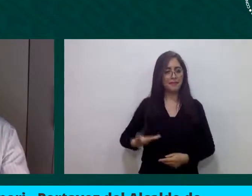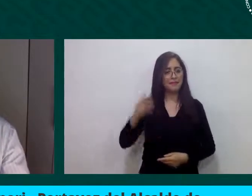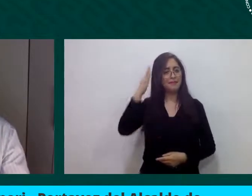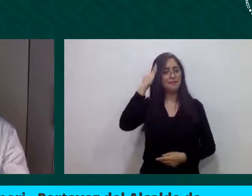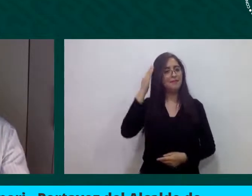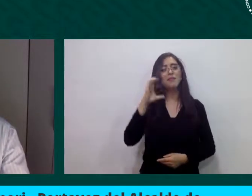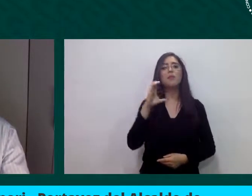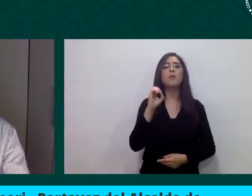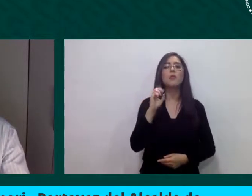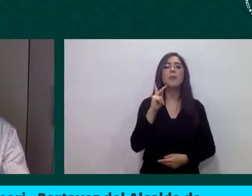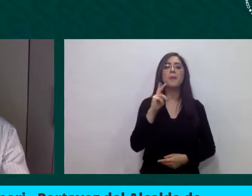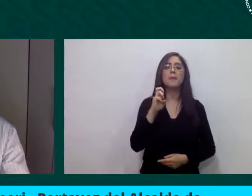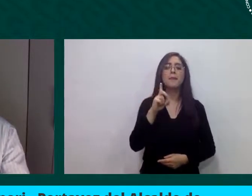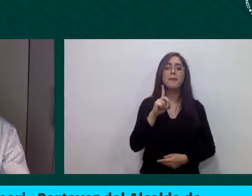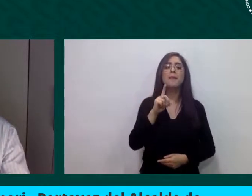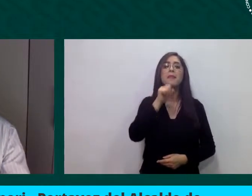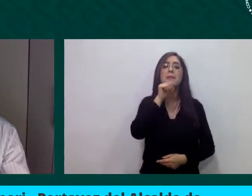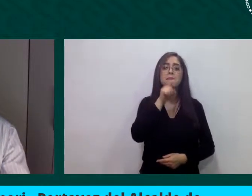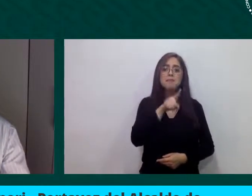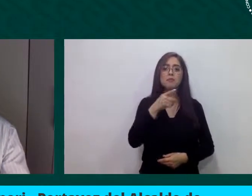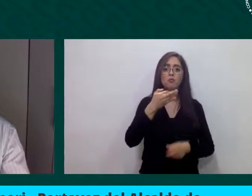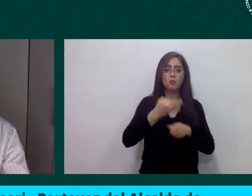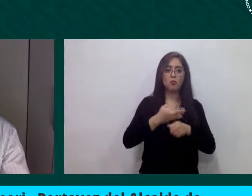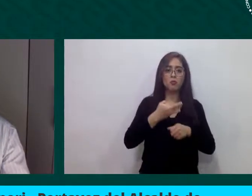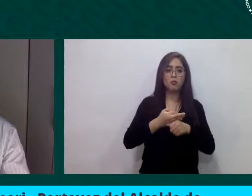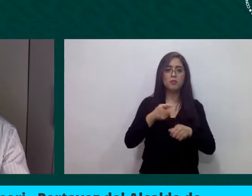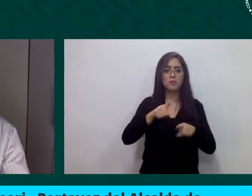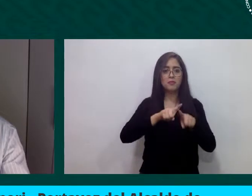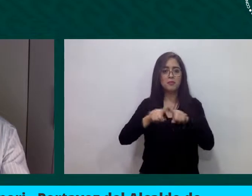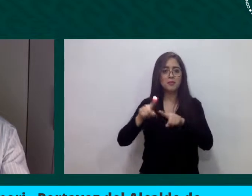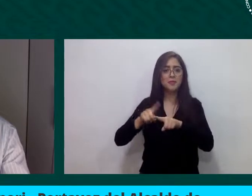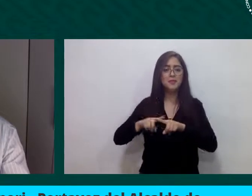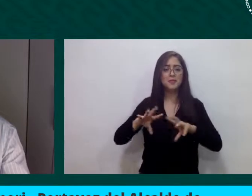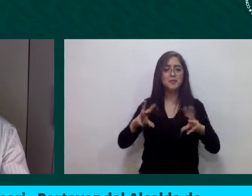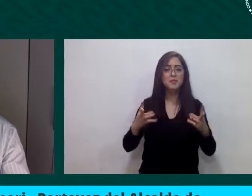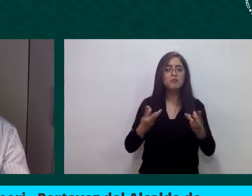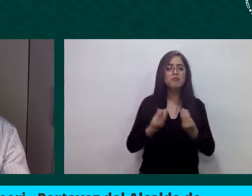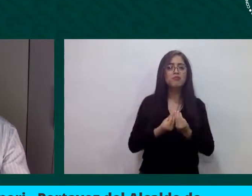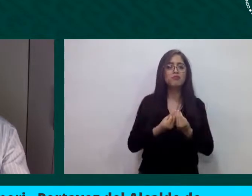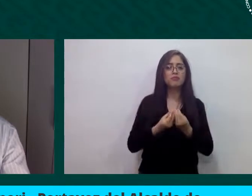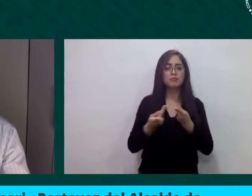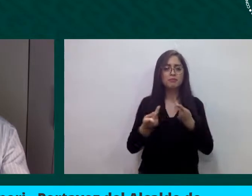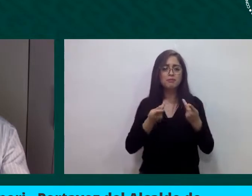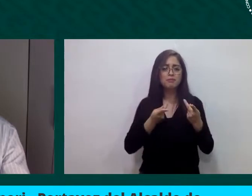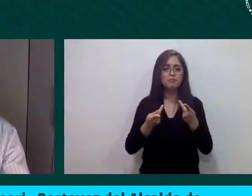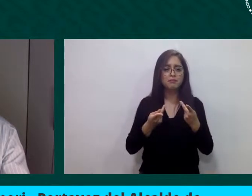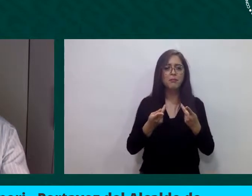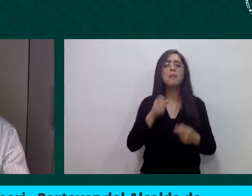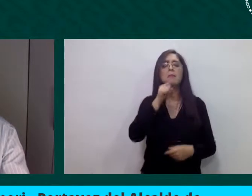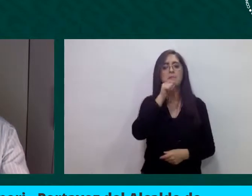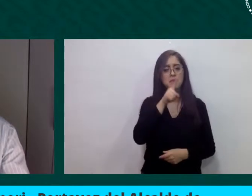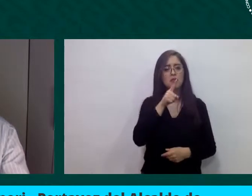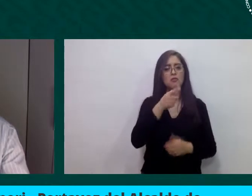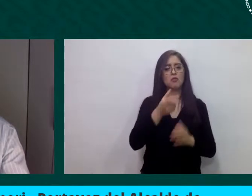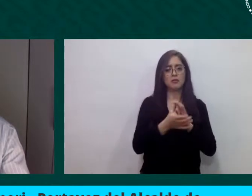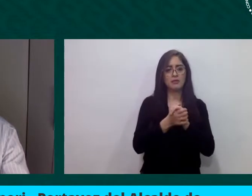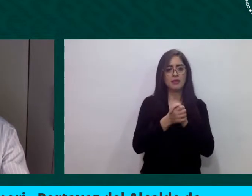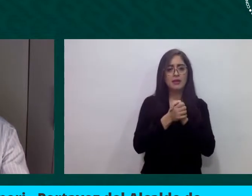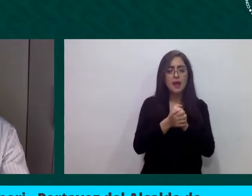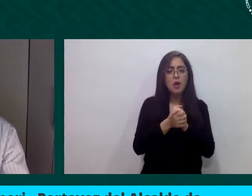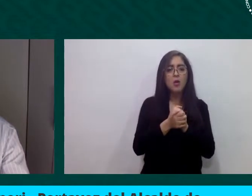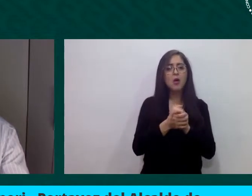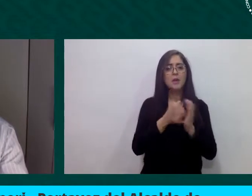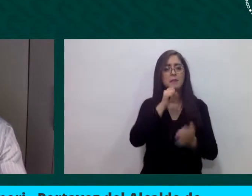este momento de condivisión. Y un saludo, gracias a Mohamed Budra, presidente